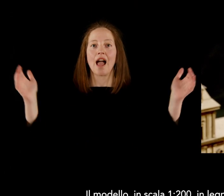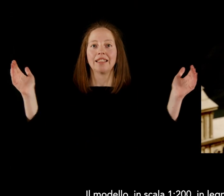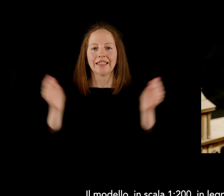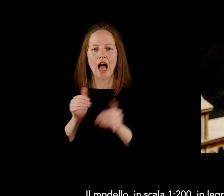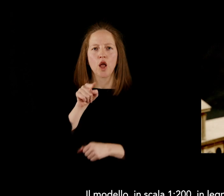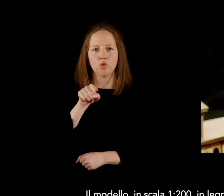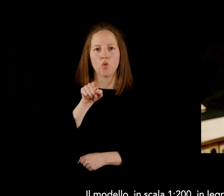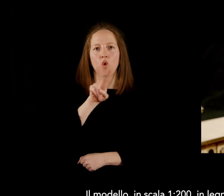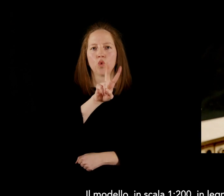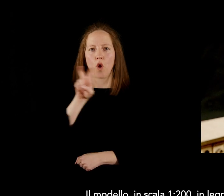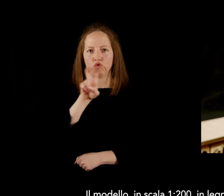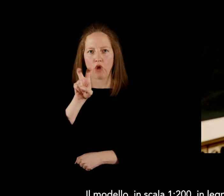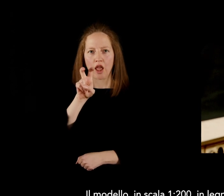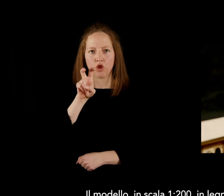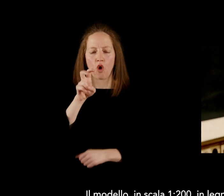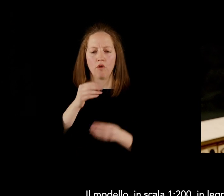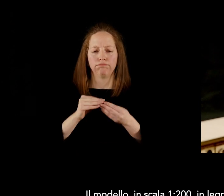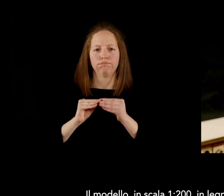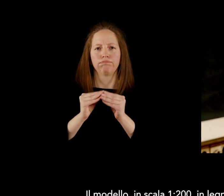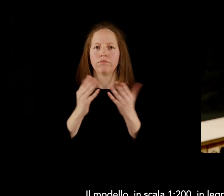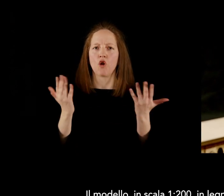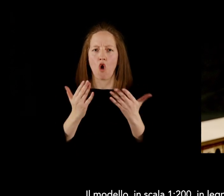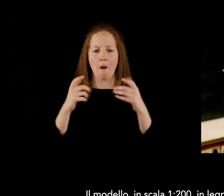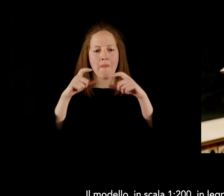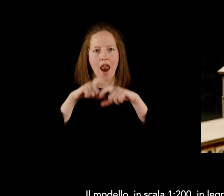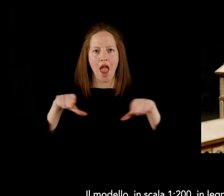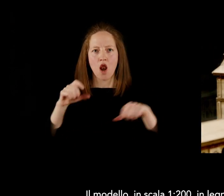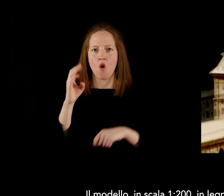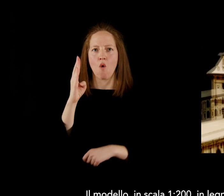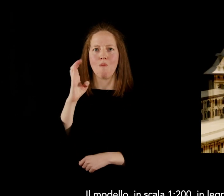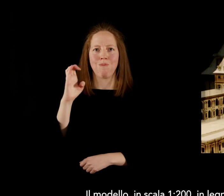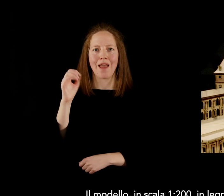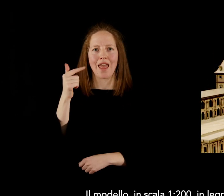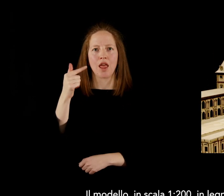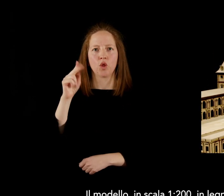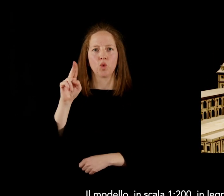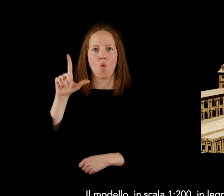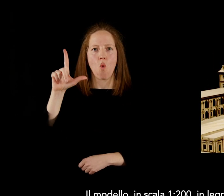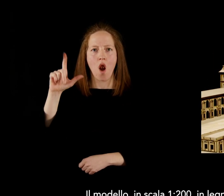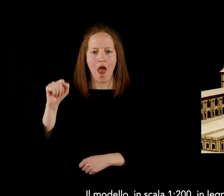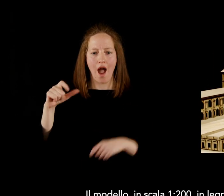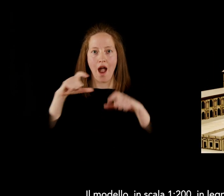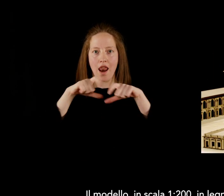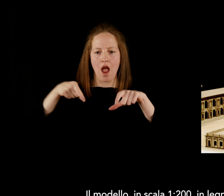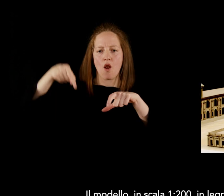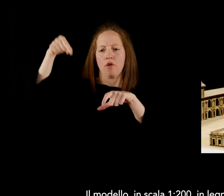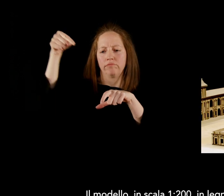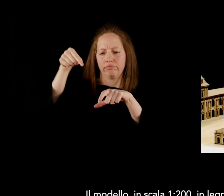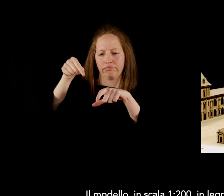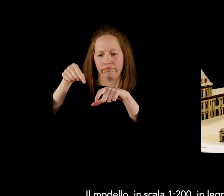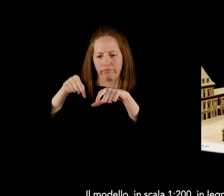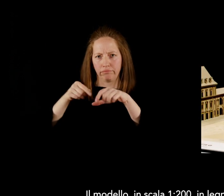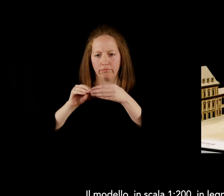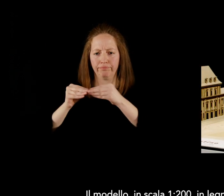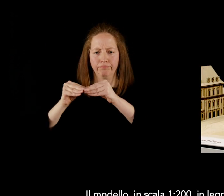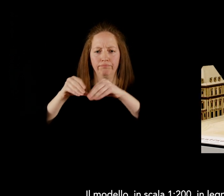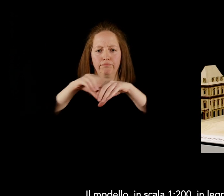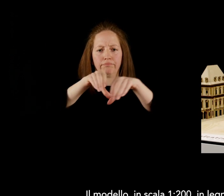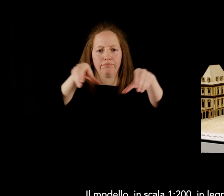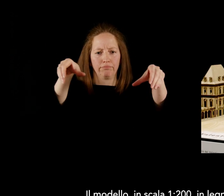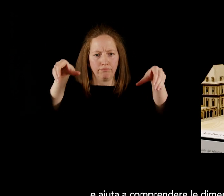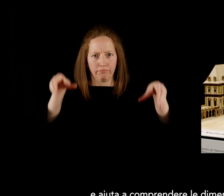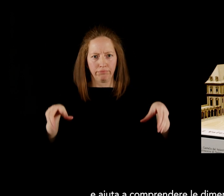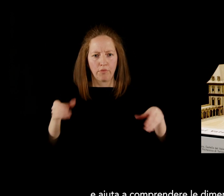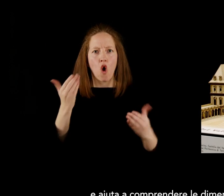Il modello, in scala 1 a 200, in legno di betulla tagliato a laser, illustra il volume e l'architettura del